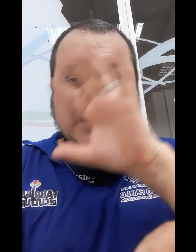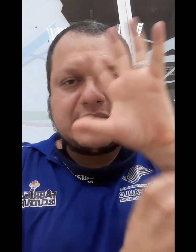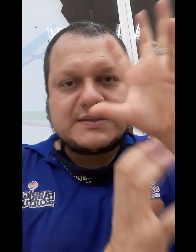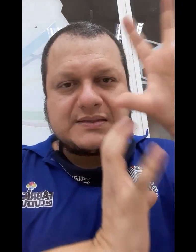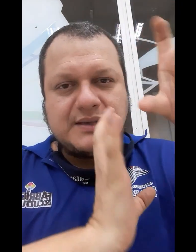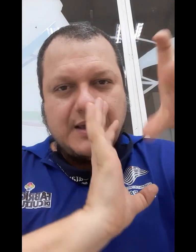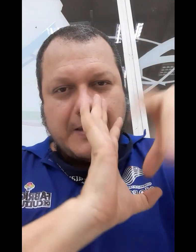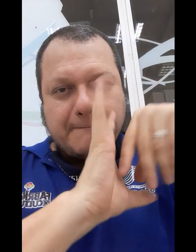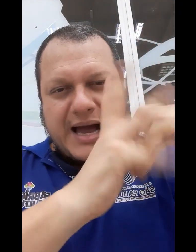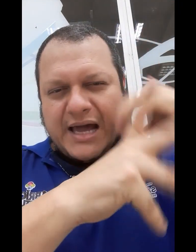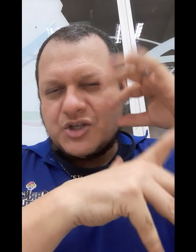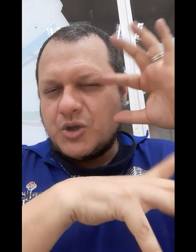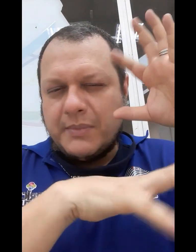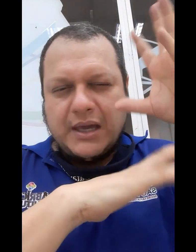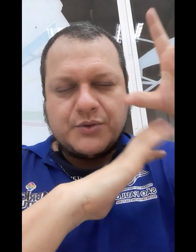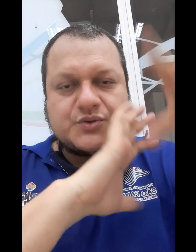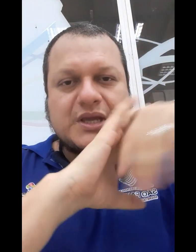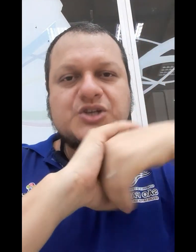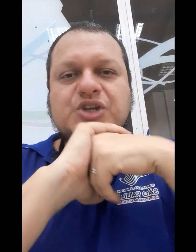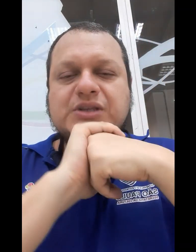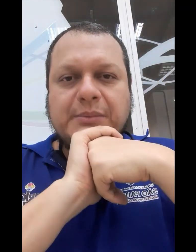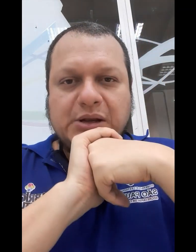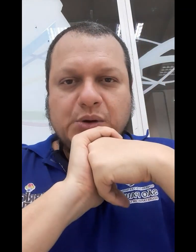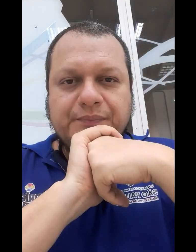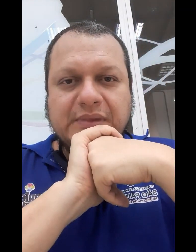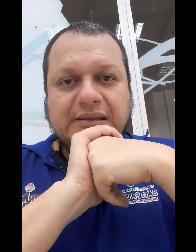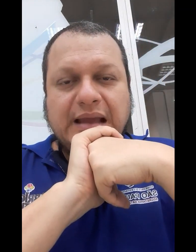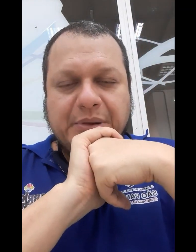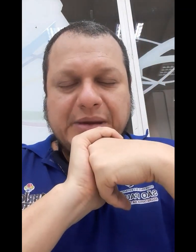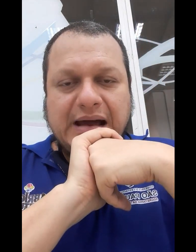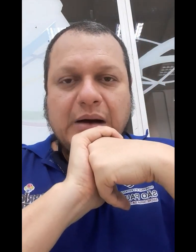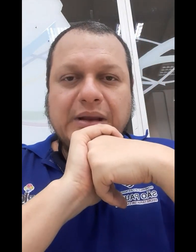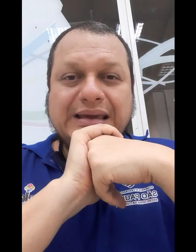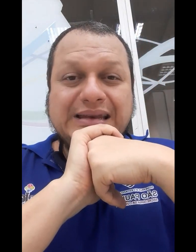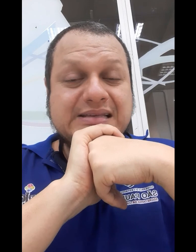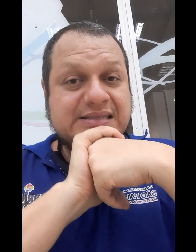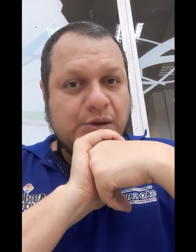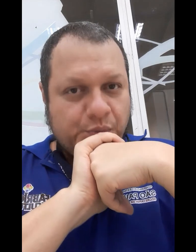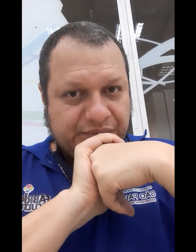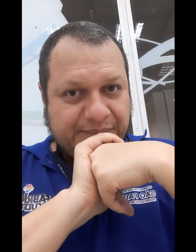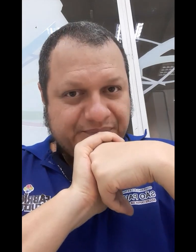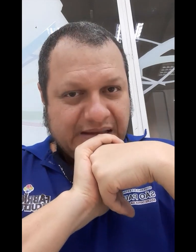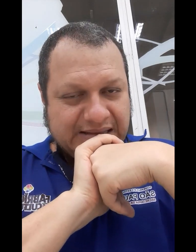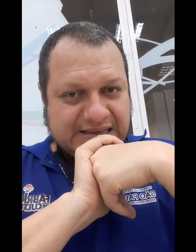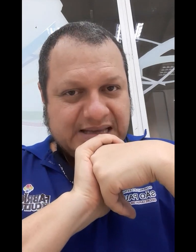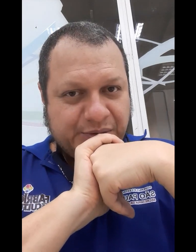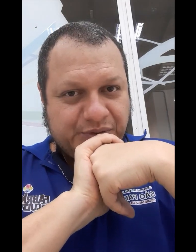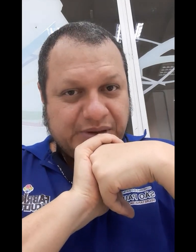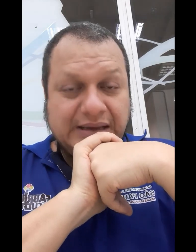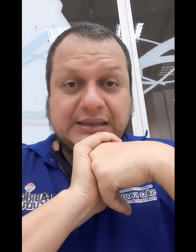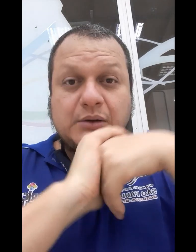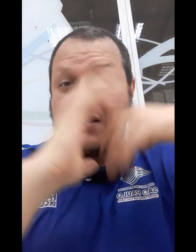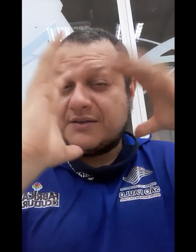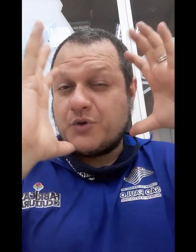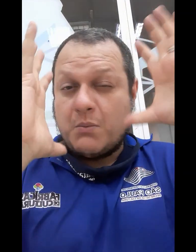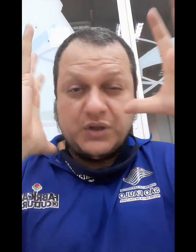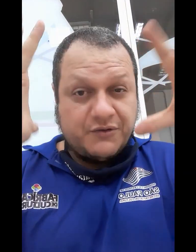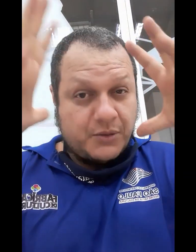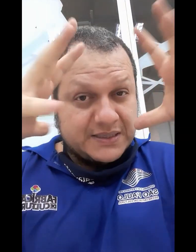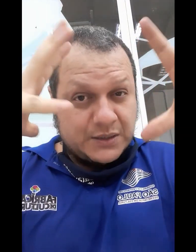mix, mais ou menos, do que a gente trabalhou na primeira aula e na segunda. Tá certo? Então, ó. Se ficou muita informação